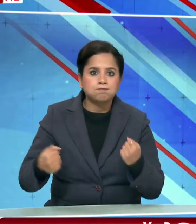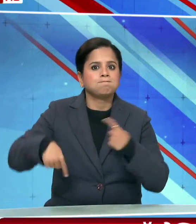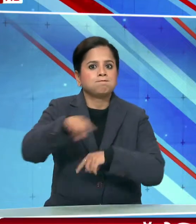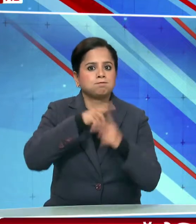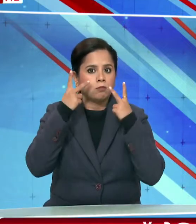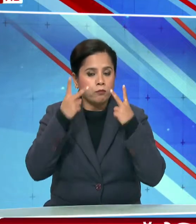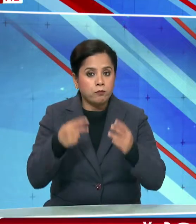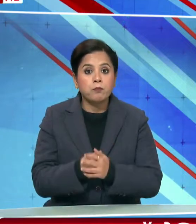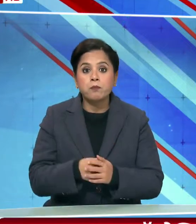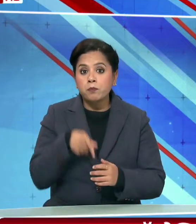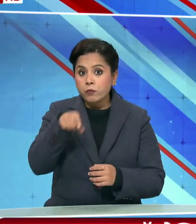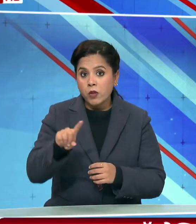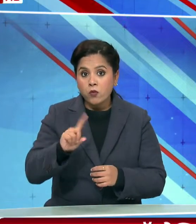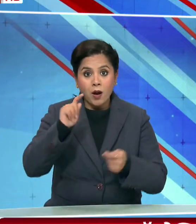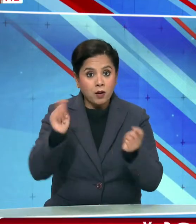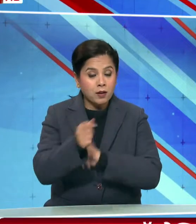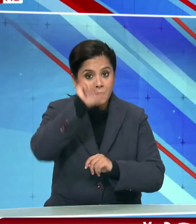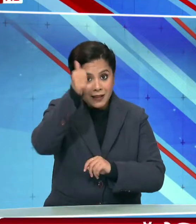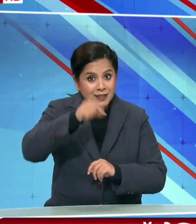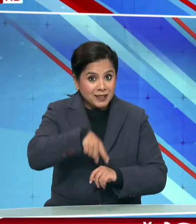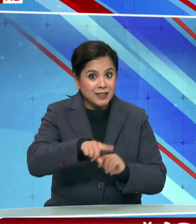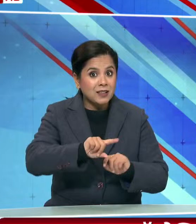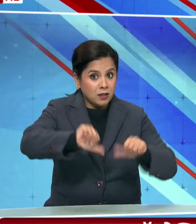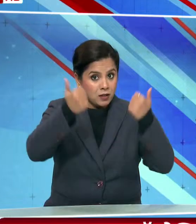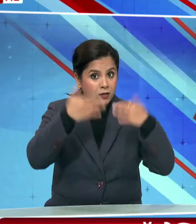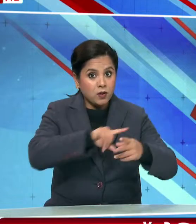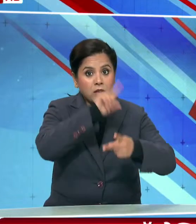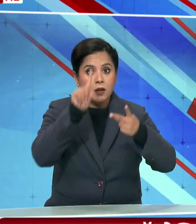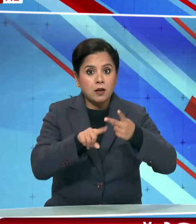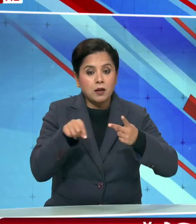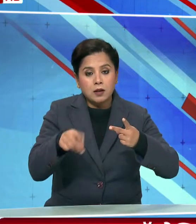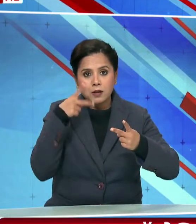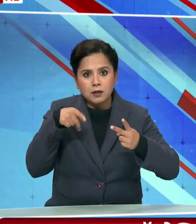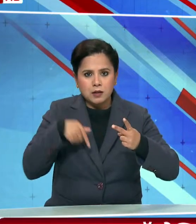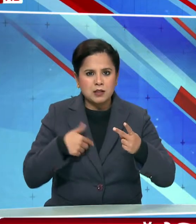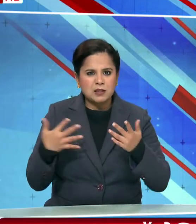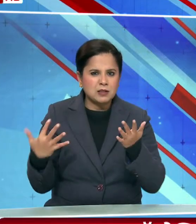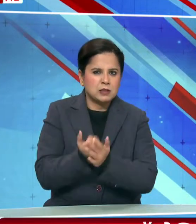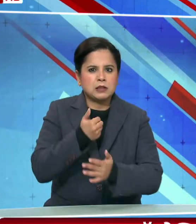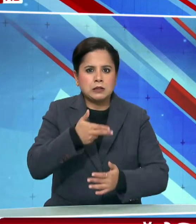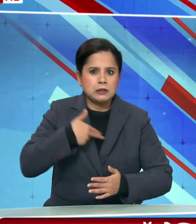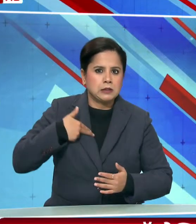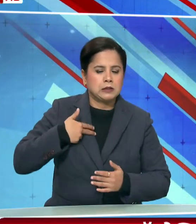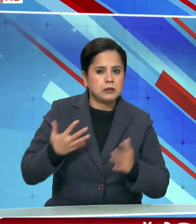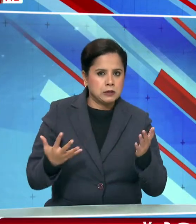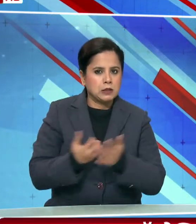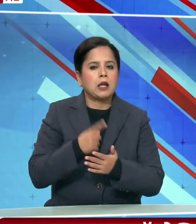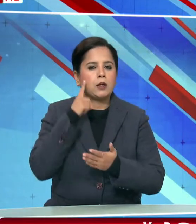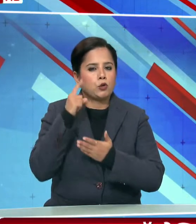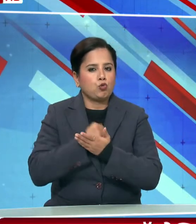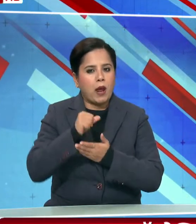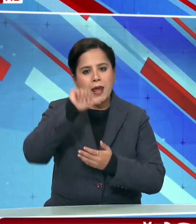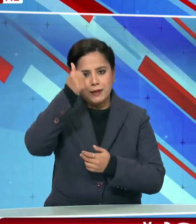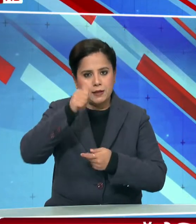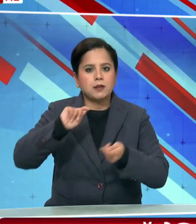पहला मुकाबला जीत चुकी भारतिय टीम की सिरीज अपने नाम करने की होगी कोशिश